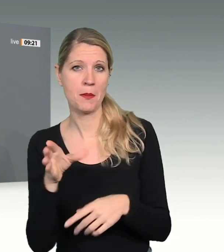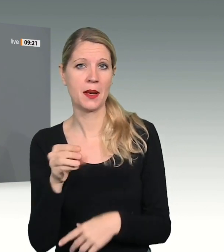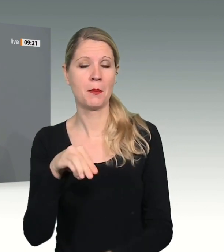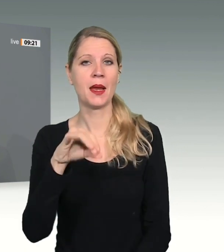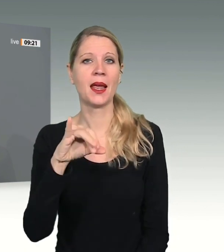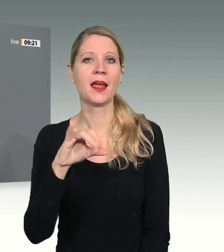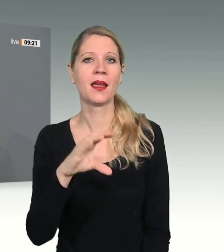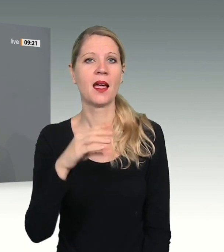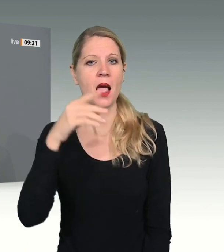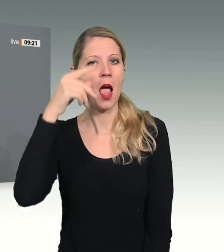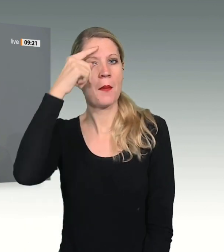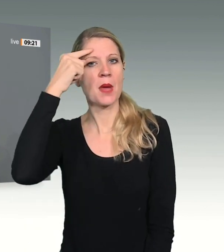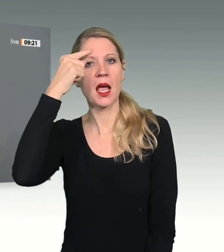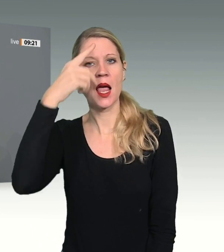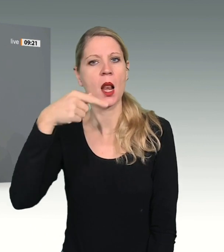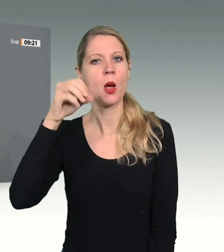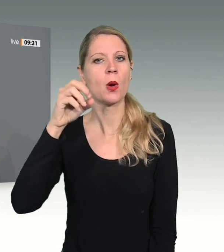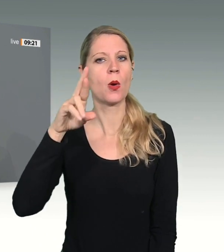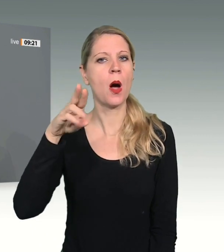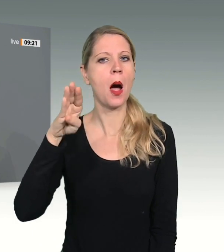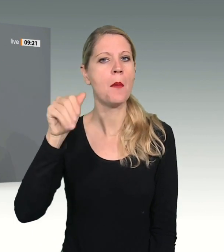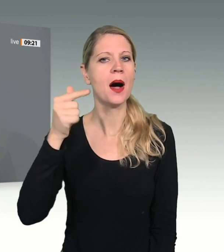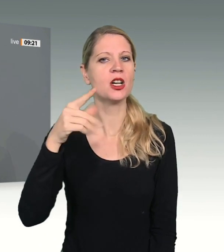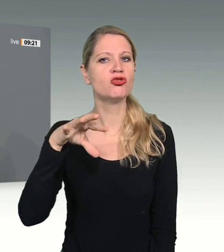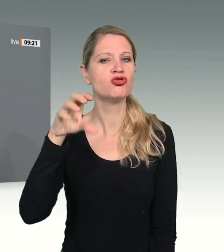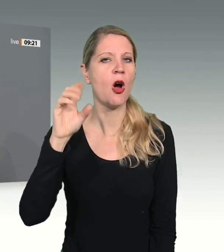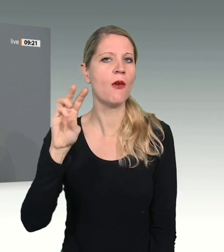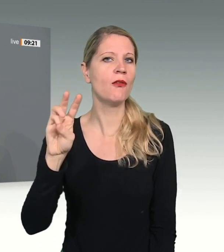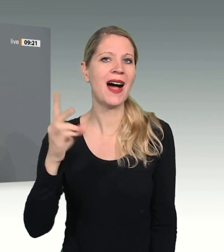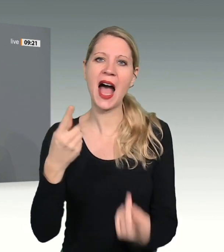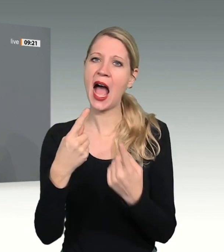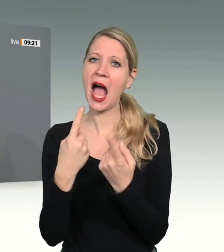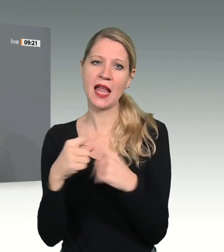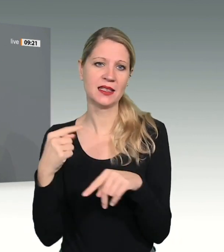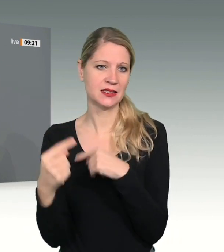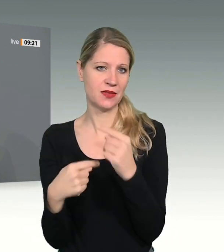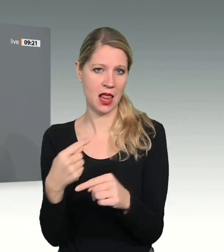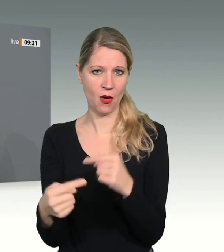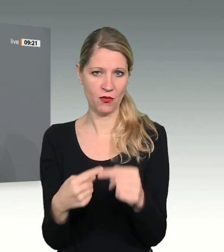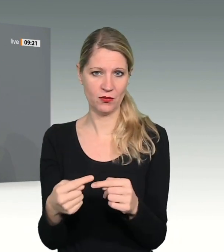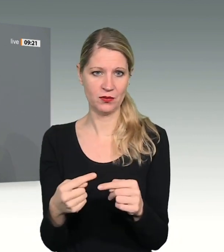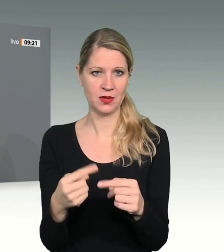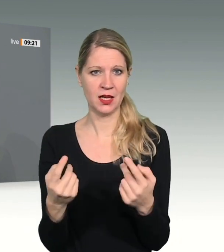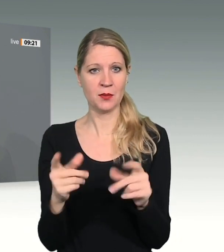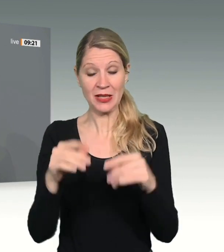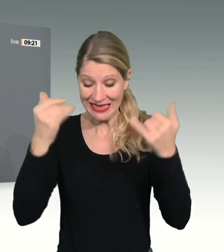dass wir auch im 21. Jahrhundert den Frieden nur sichern können, wenn wir auch in der Lage sind, uns gegebenenfalls zu